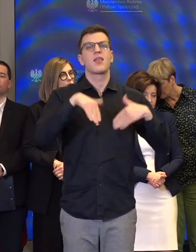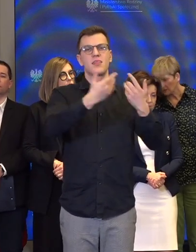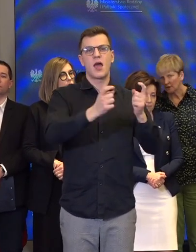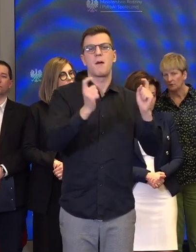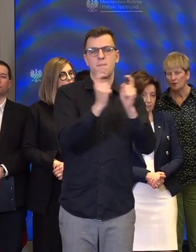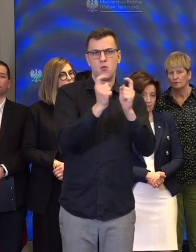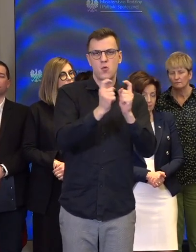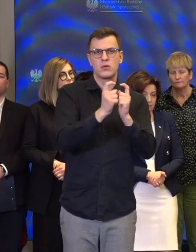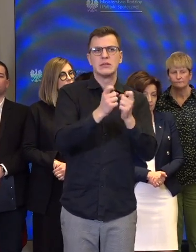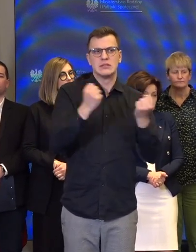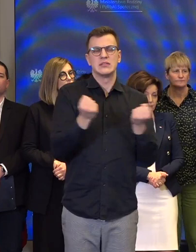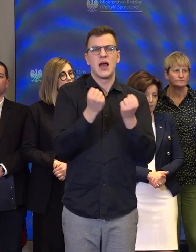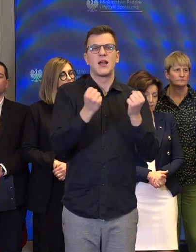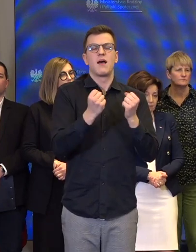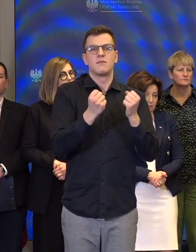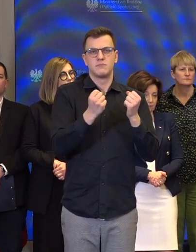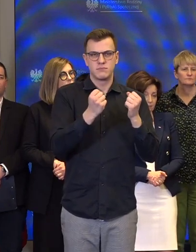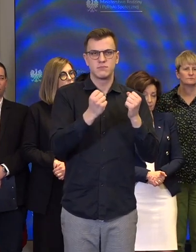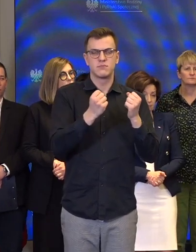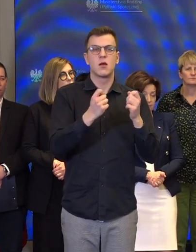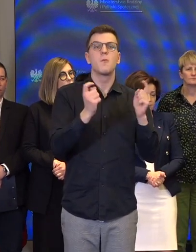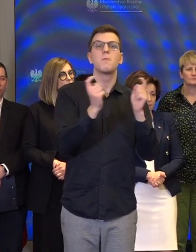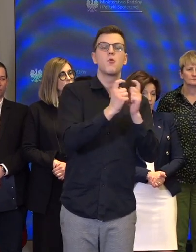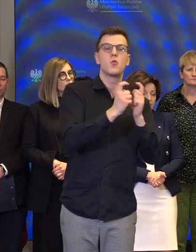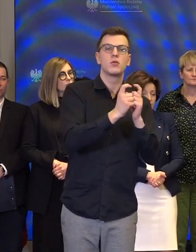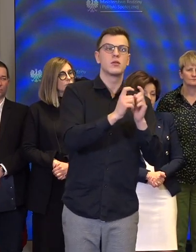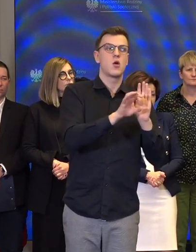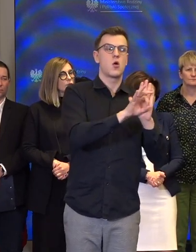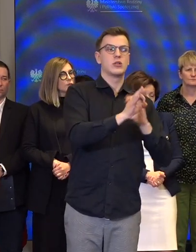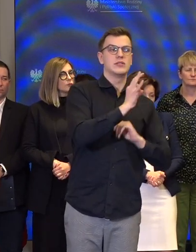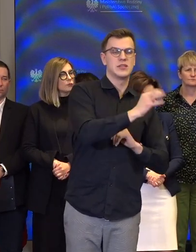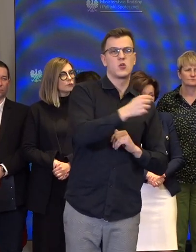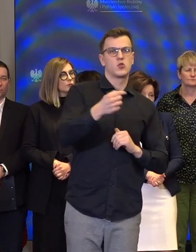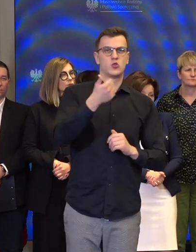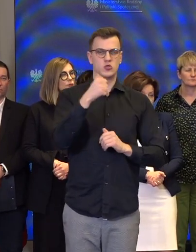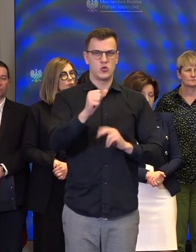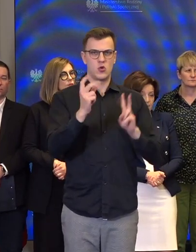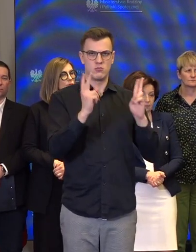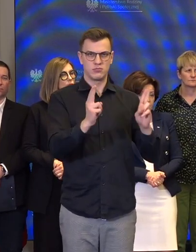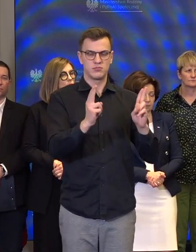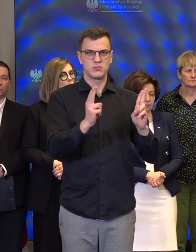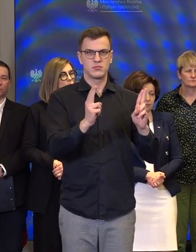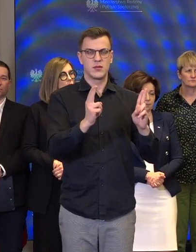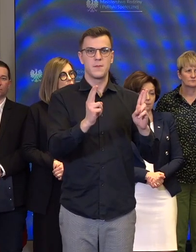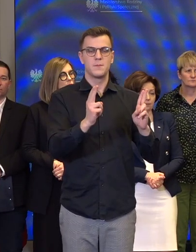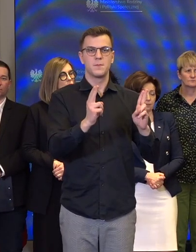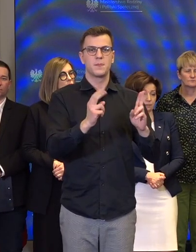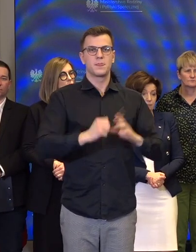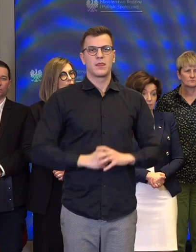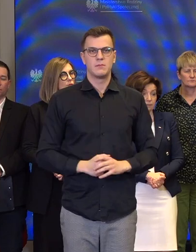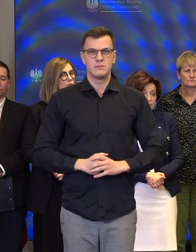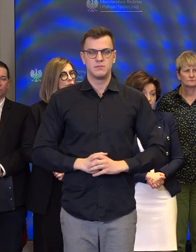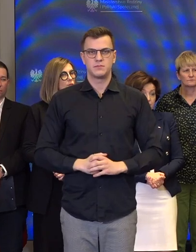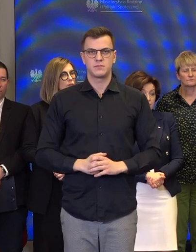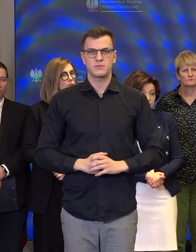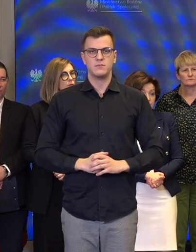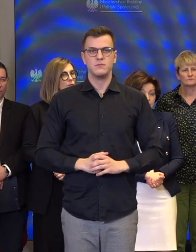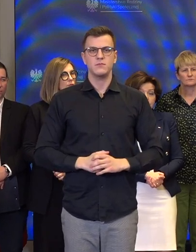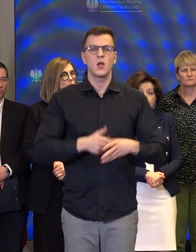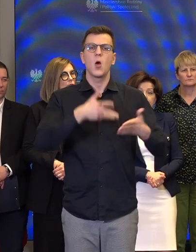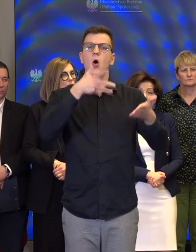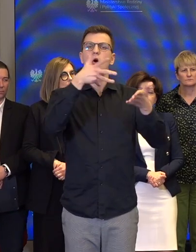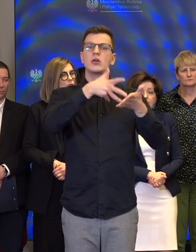zobiektywizowaną w skali od 0 do 100 punktów. Opiera się narzędzie do oceny o